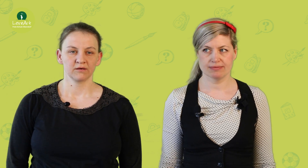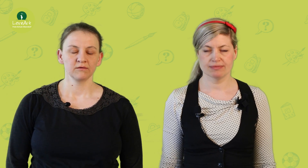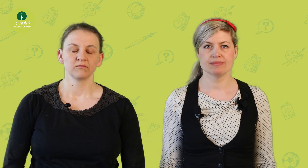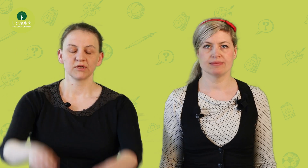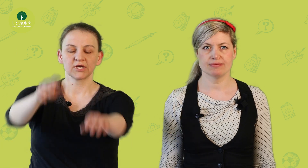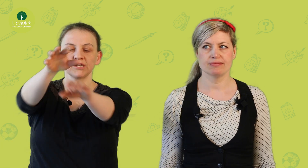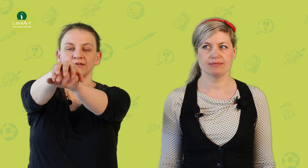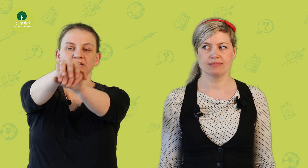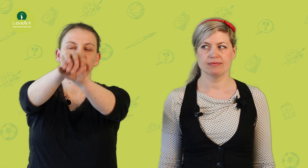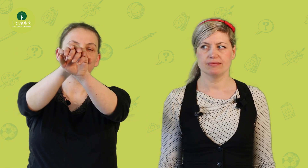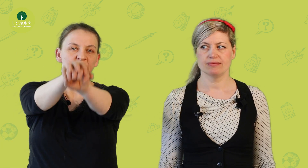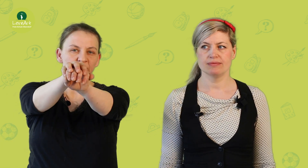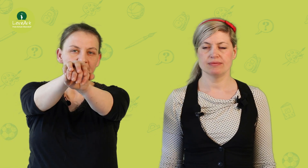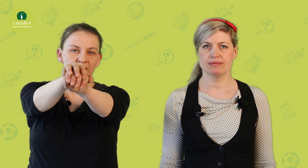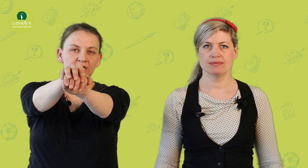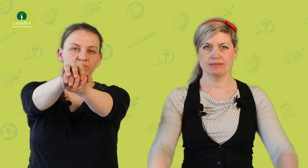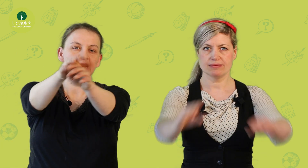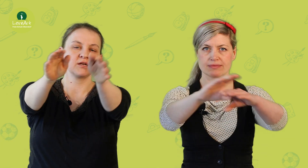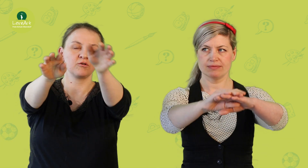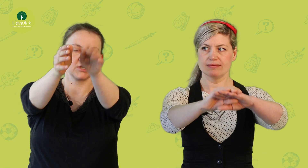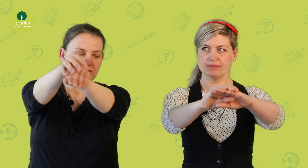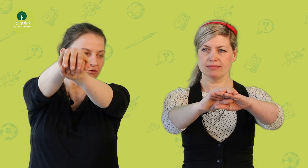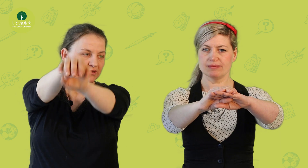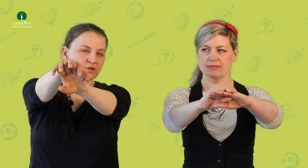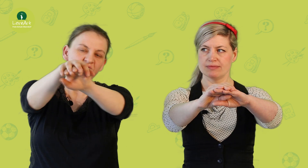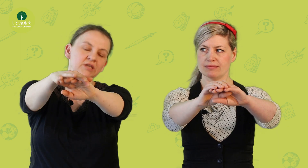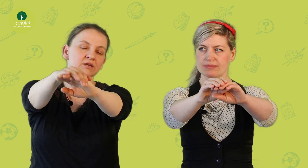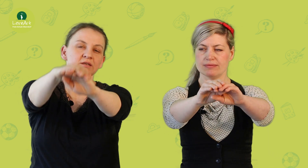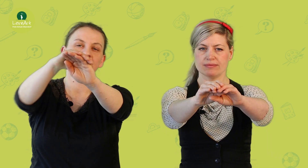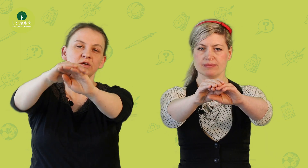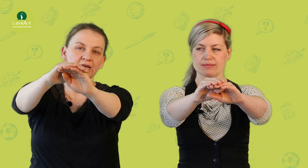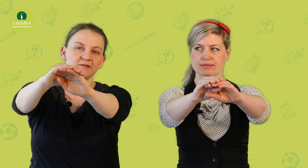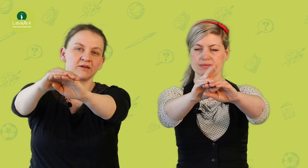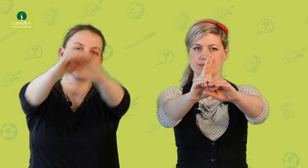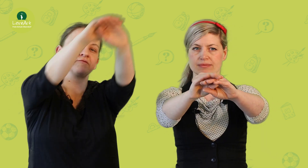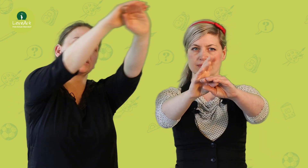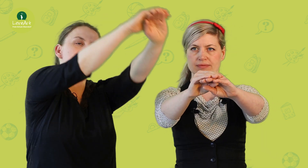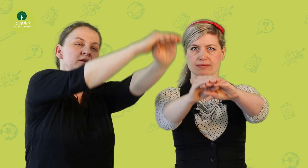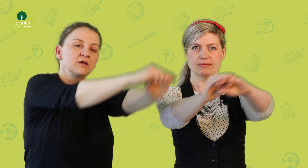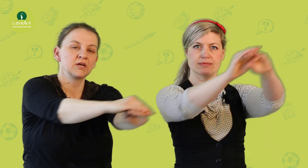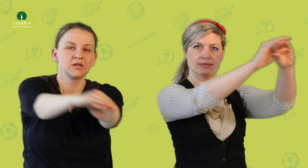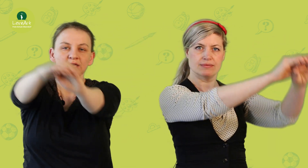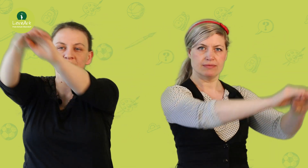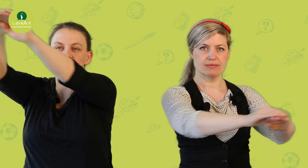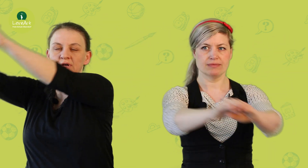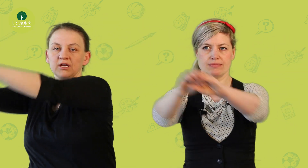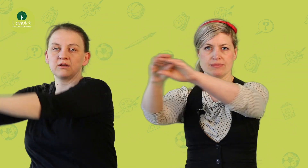Und dann kann ich dasselbe auch mit beiden Händen machen. Auch da trotzdem wichtig, Rechtshänder fangen in die Richtung an